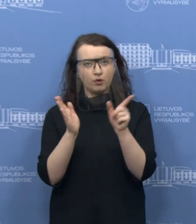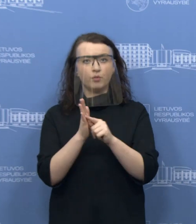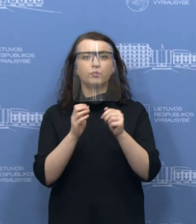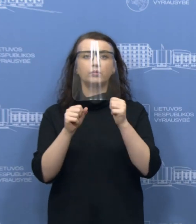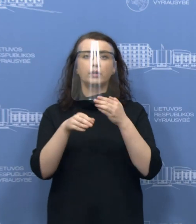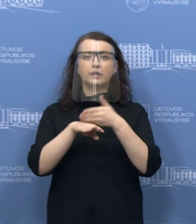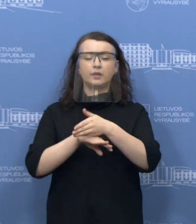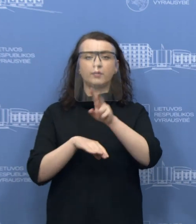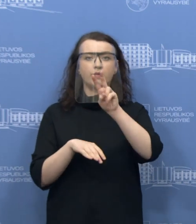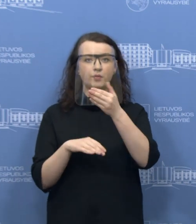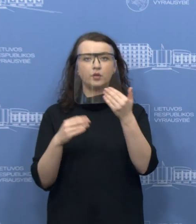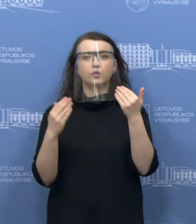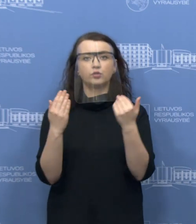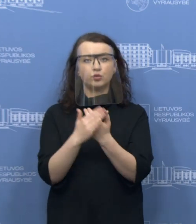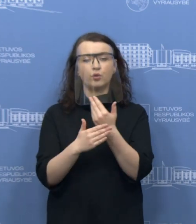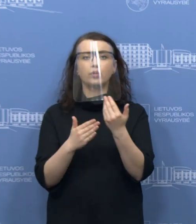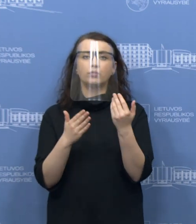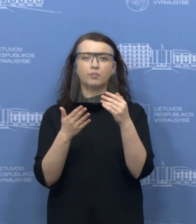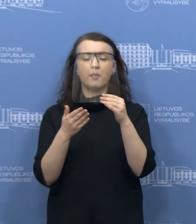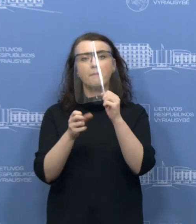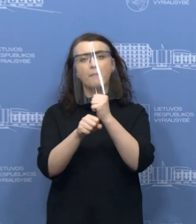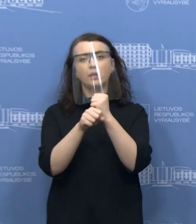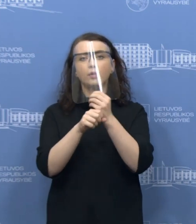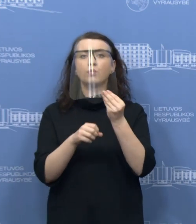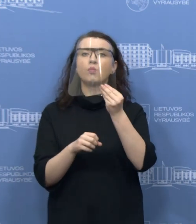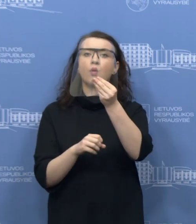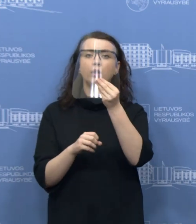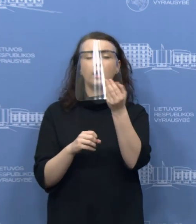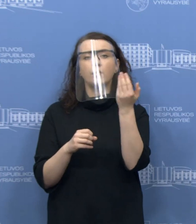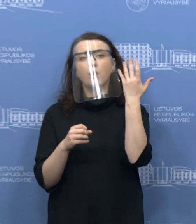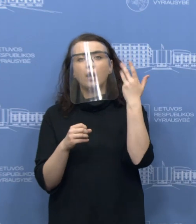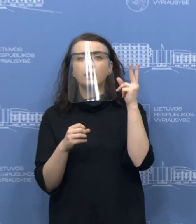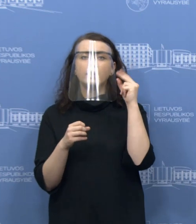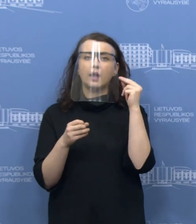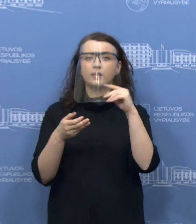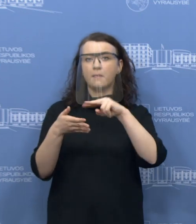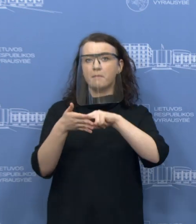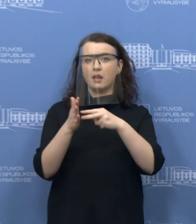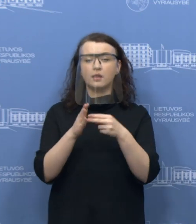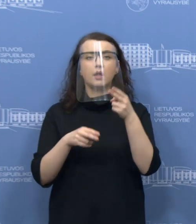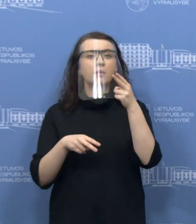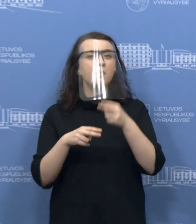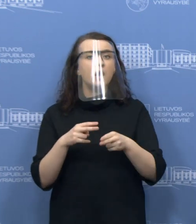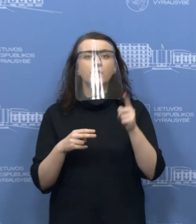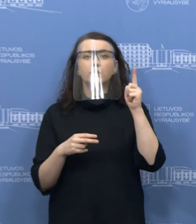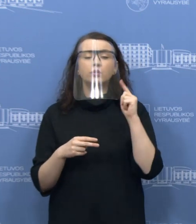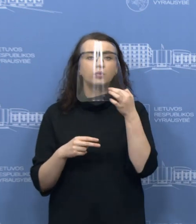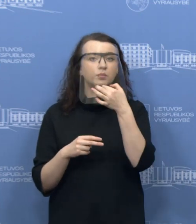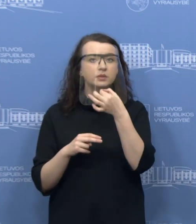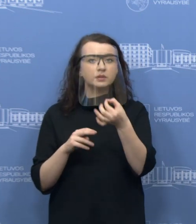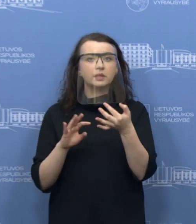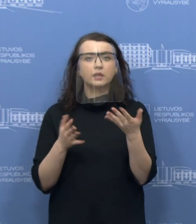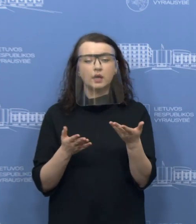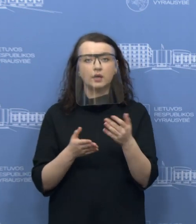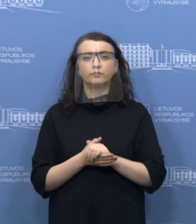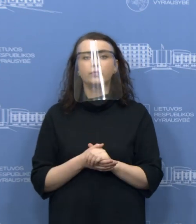ir iš naujo perdėlioti mokestinės paskolos sutartį stalykas. Na, o pabaigai prisidedu prie biliaus